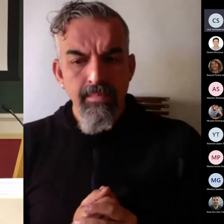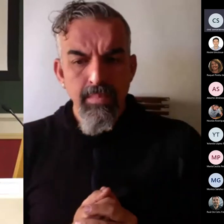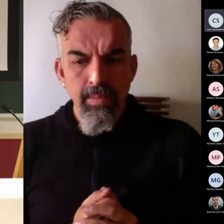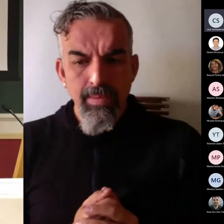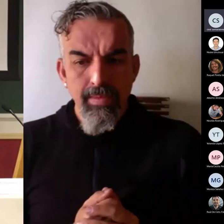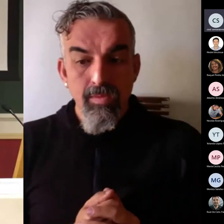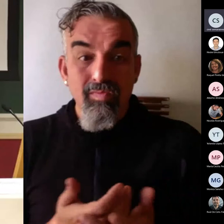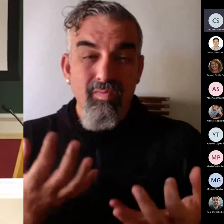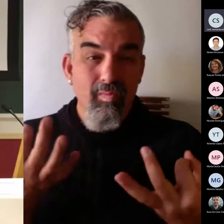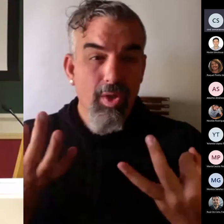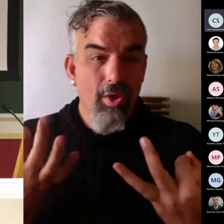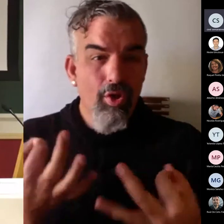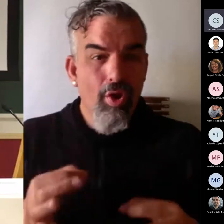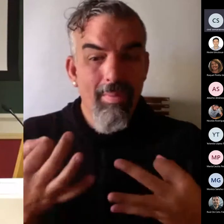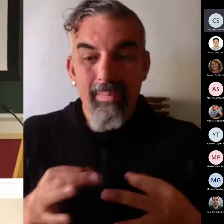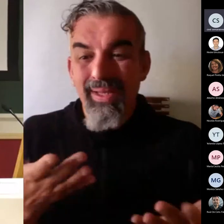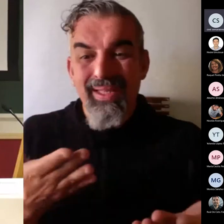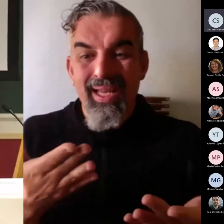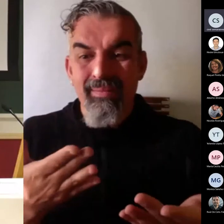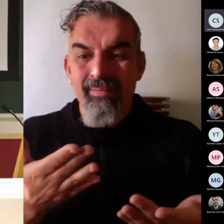Normalmente a través de un examen.